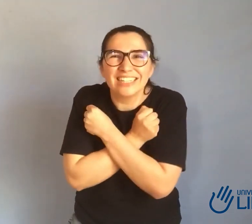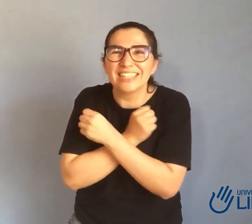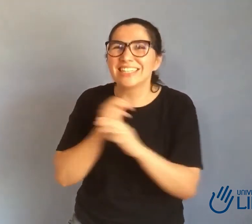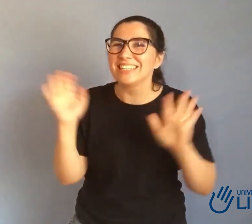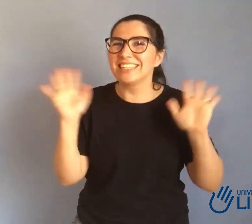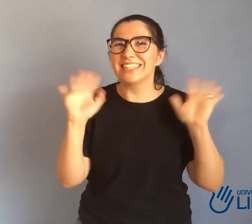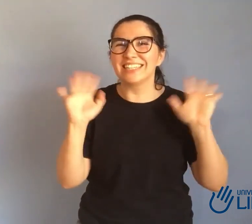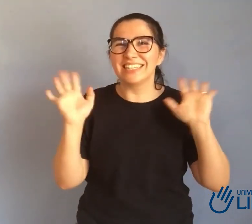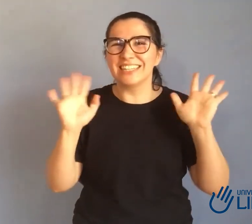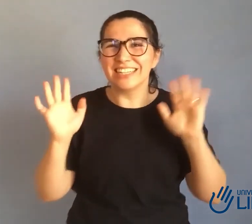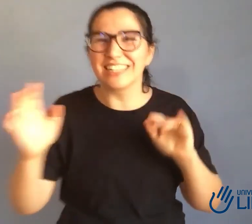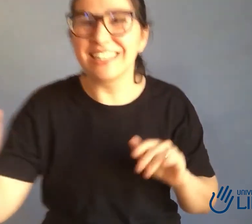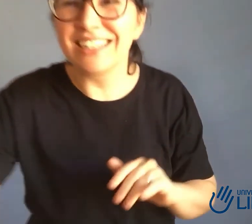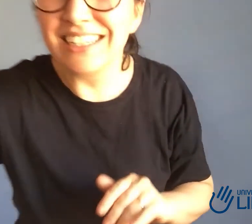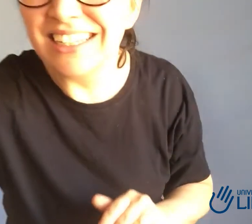parabéns para vocês. Tchau!